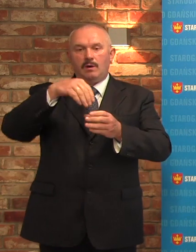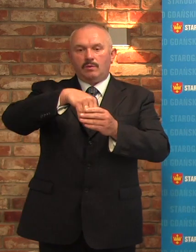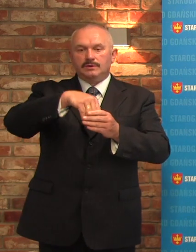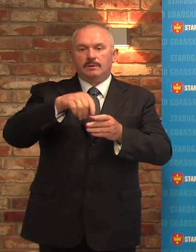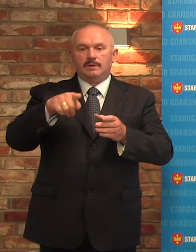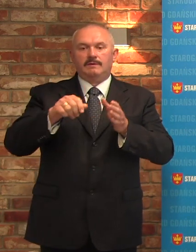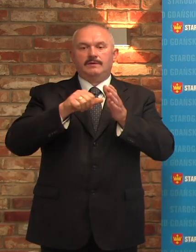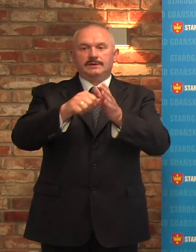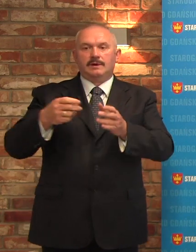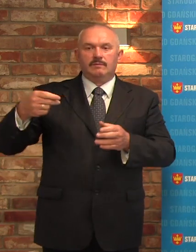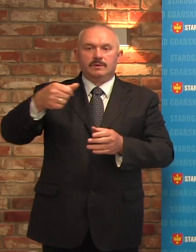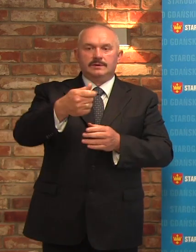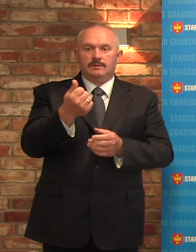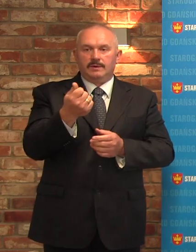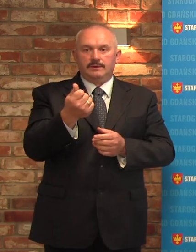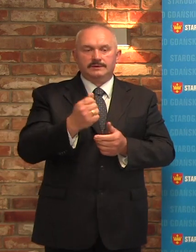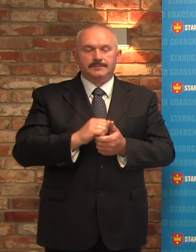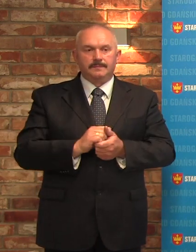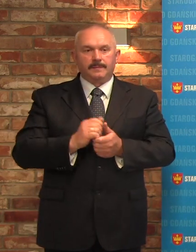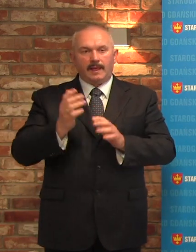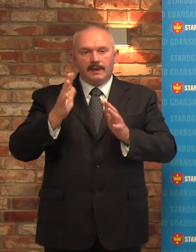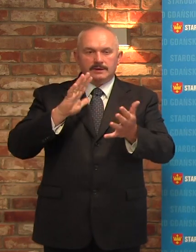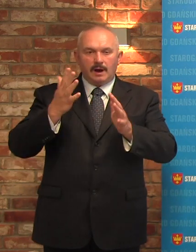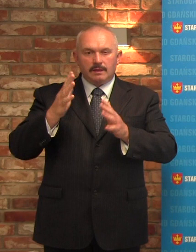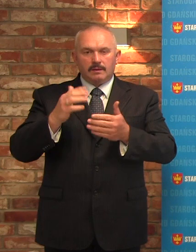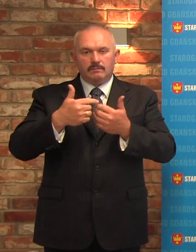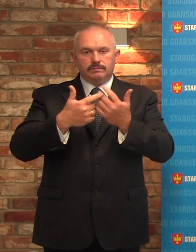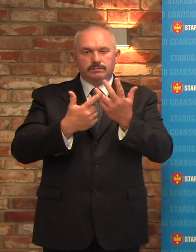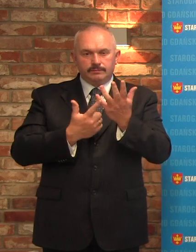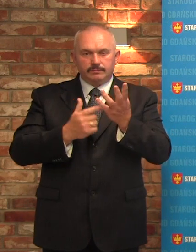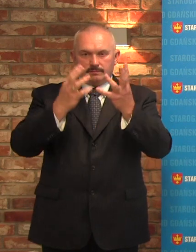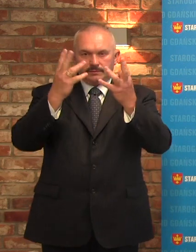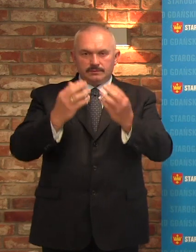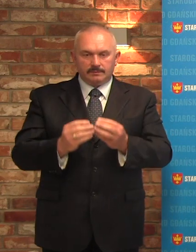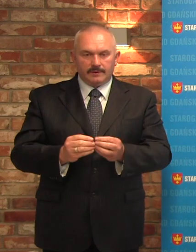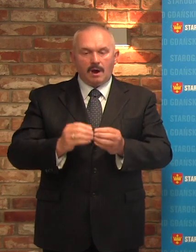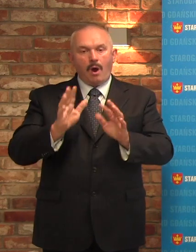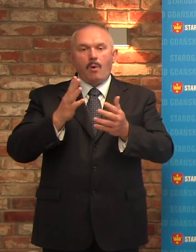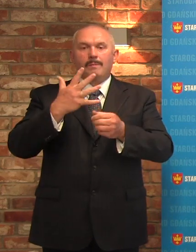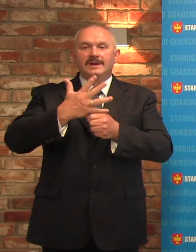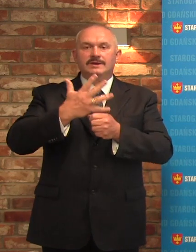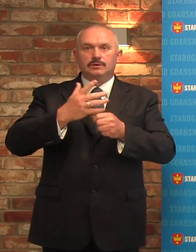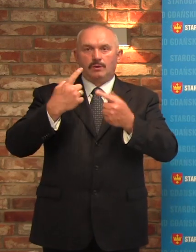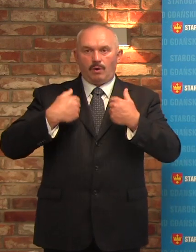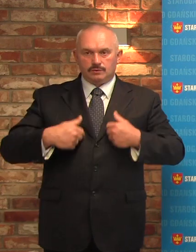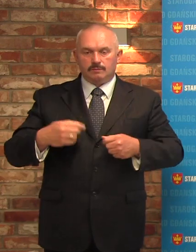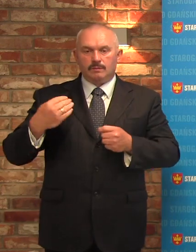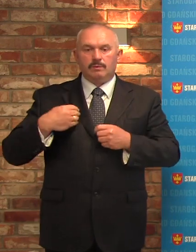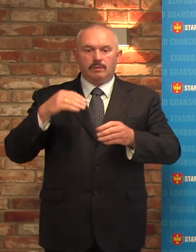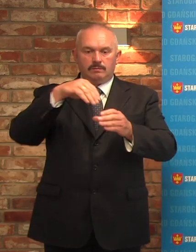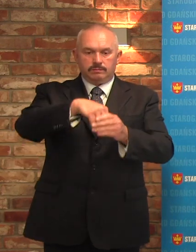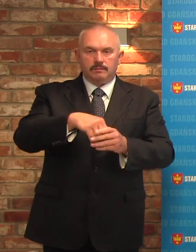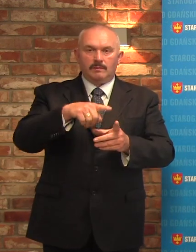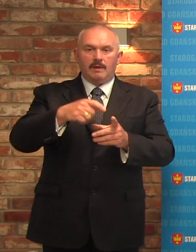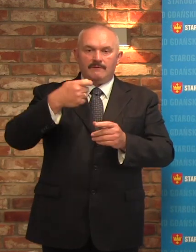w tej wycieczce. Średnio licząc, jako że blisko 50 osób wzięło udział w tej